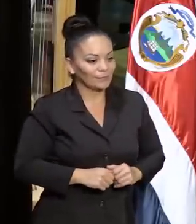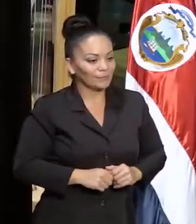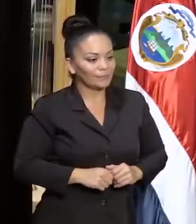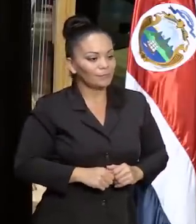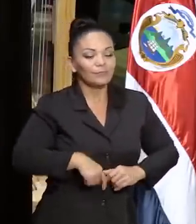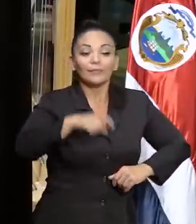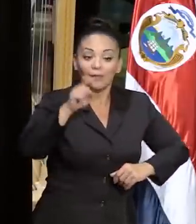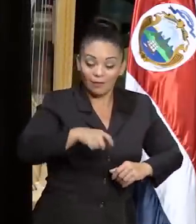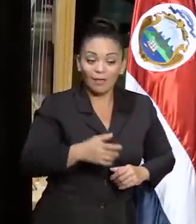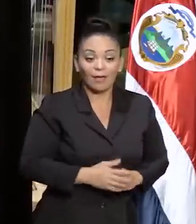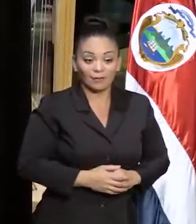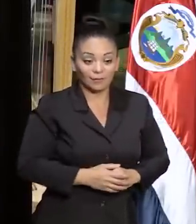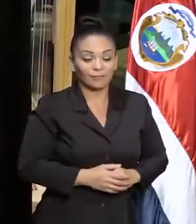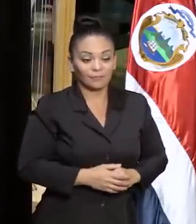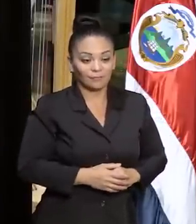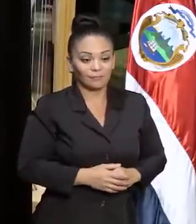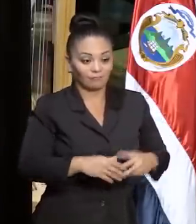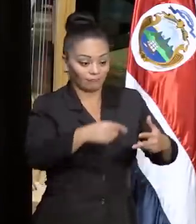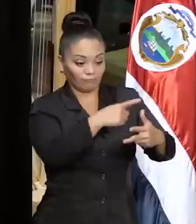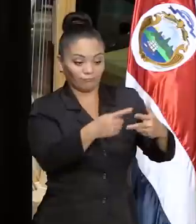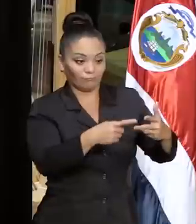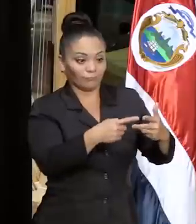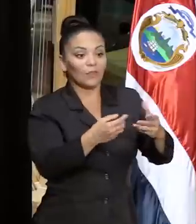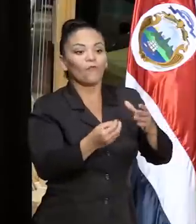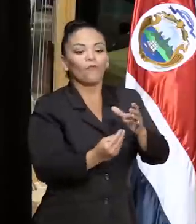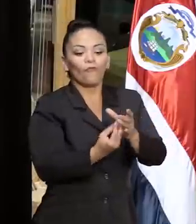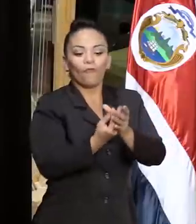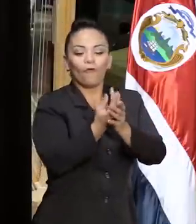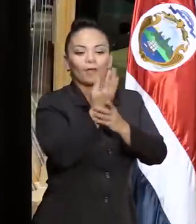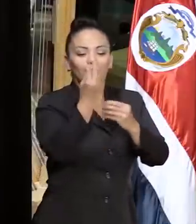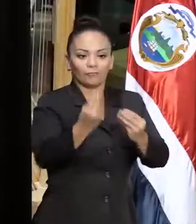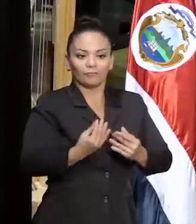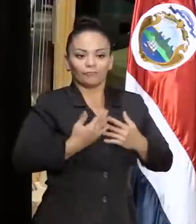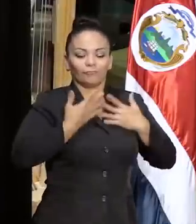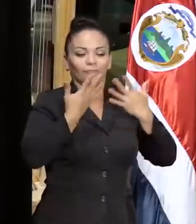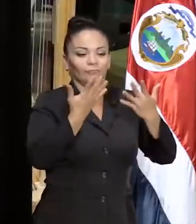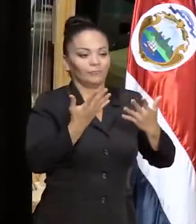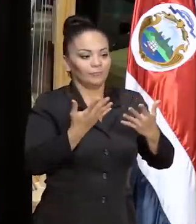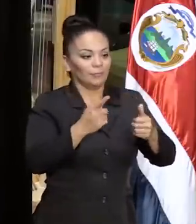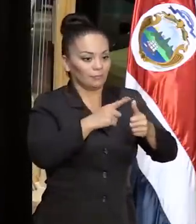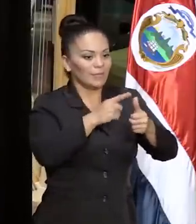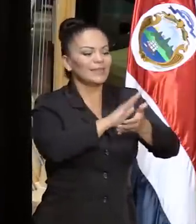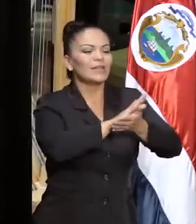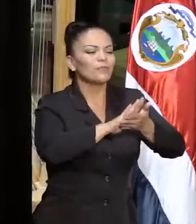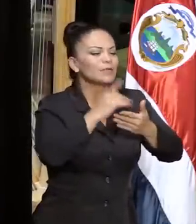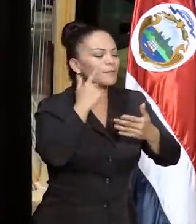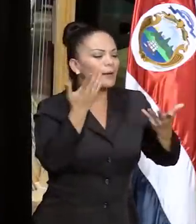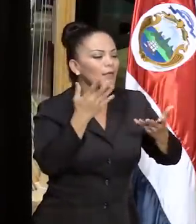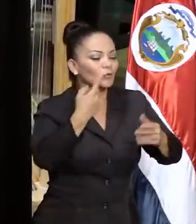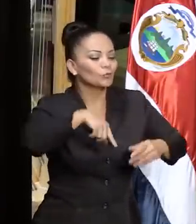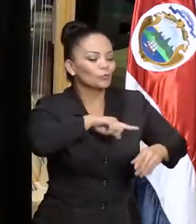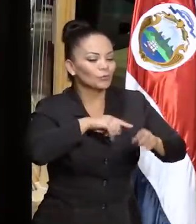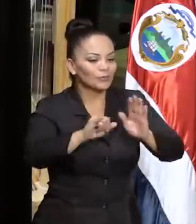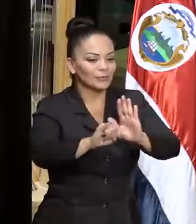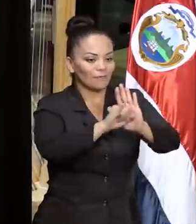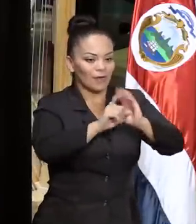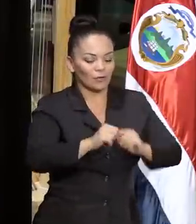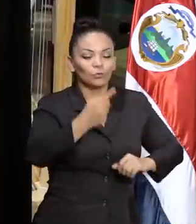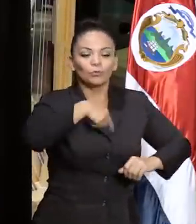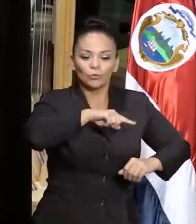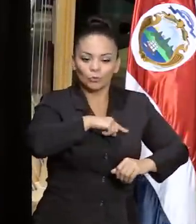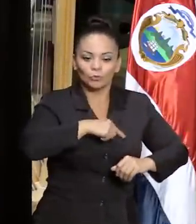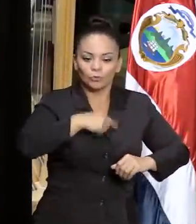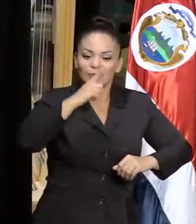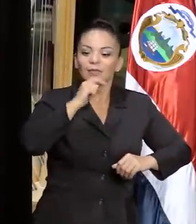Deberían ser fuentes de inspiración. Transparencia para identificarnos nosotros